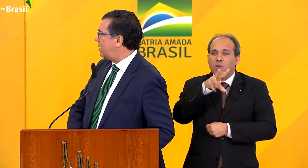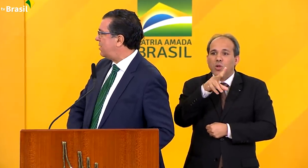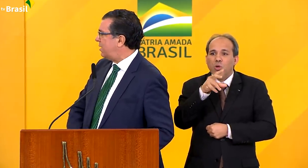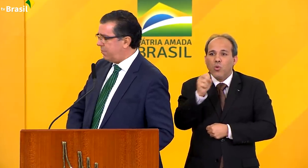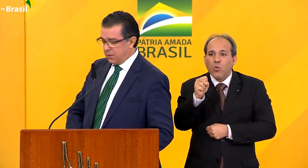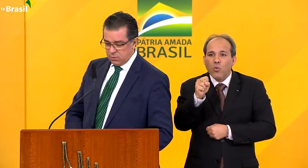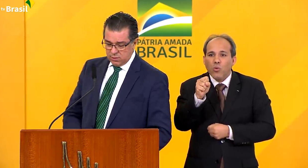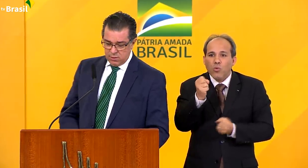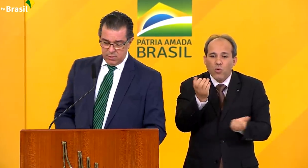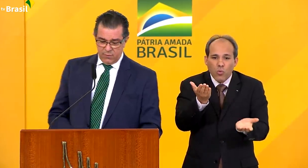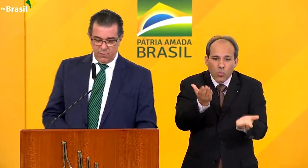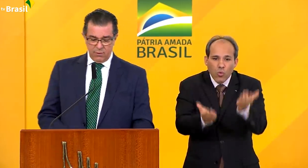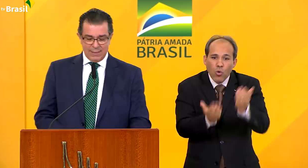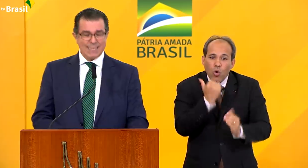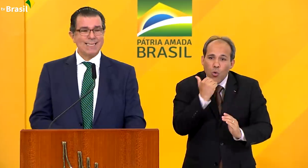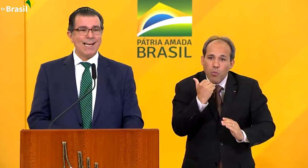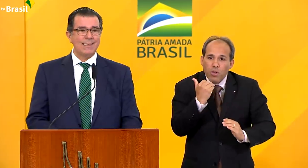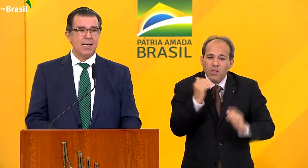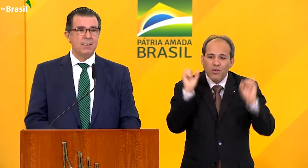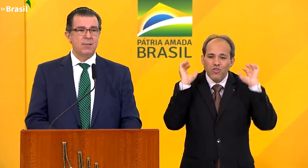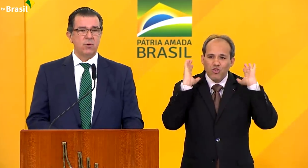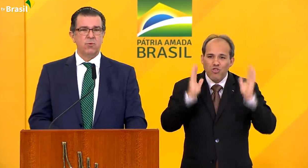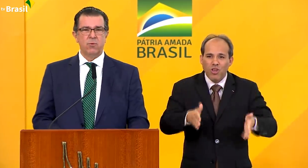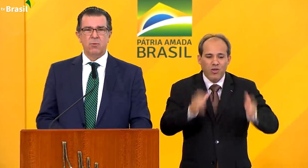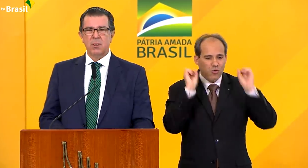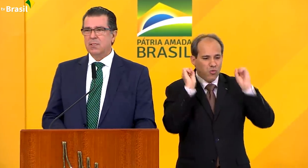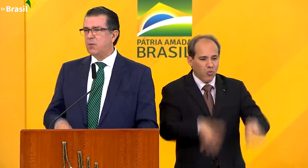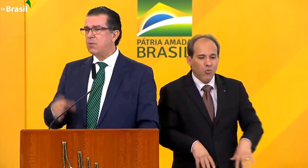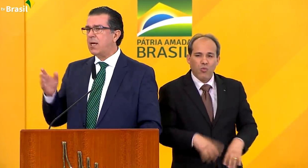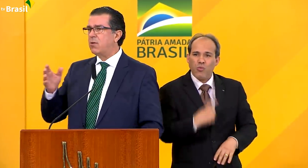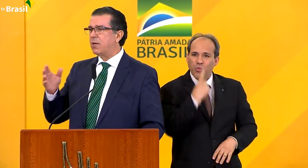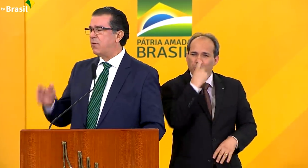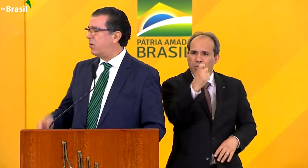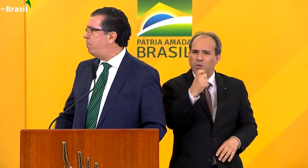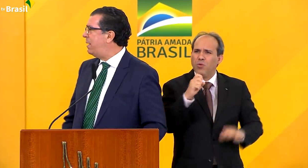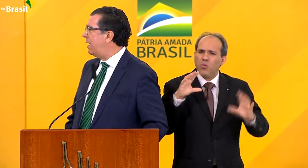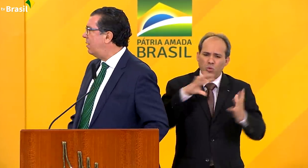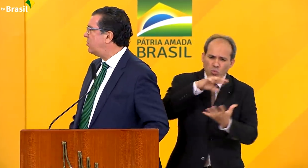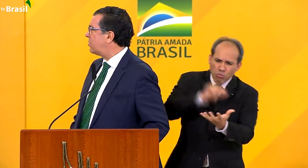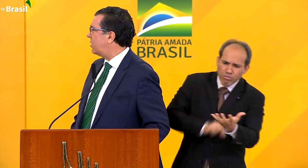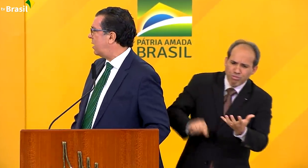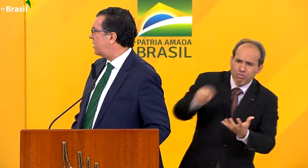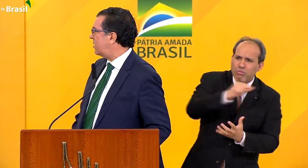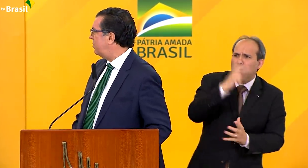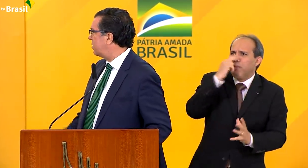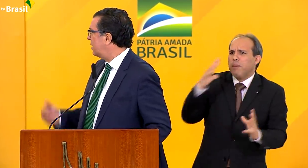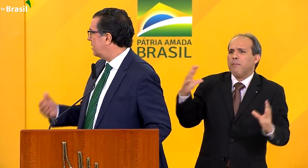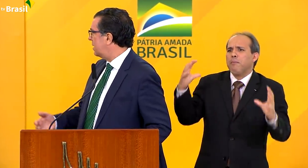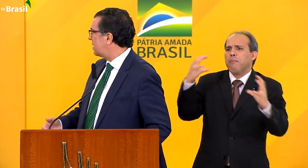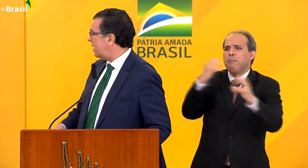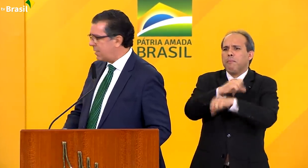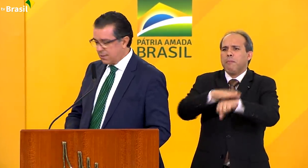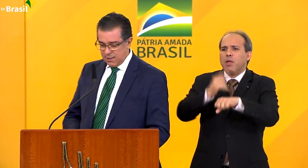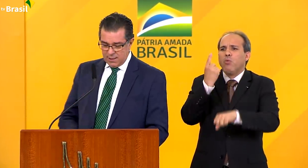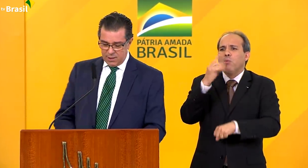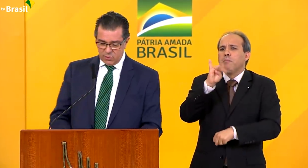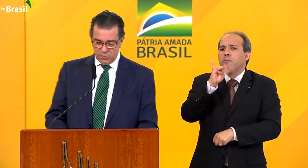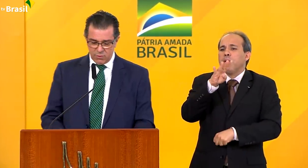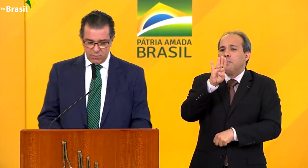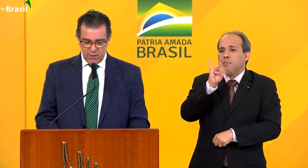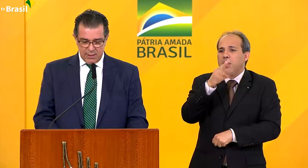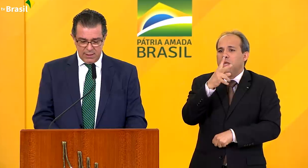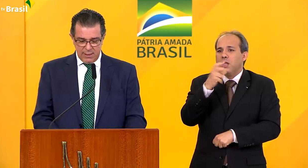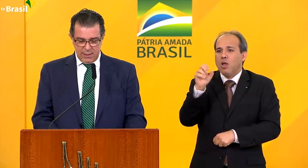toneladas de alimentos foram descartadas em todo o mundo. Se a puder arredondar, foi um bilhão de toneladas de alimentos descartadas